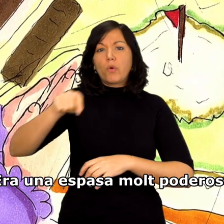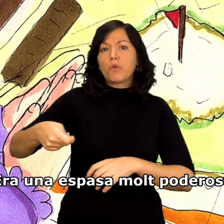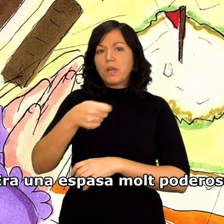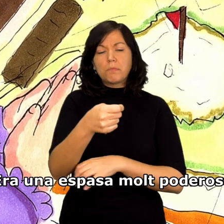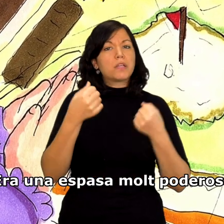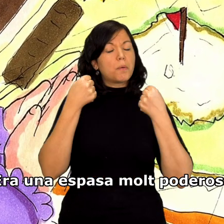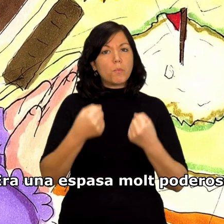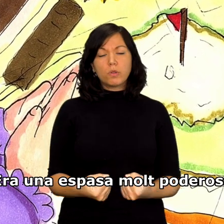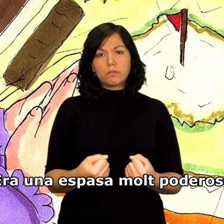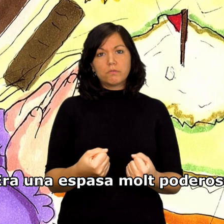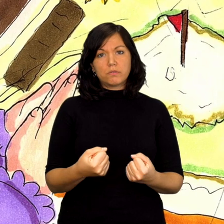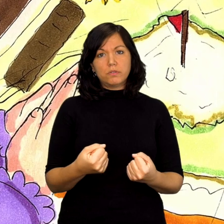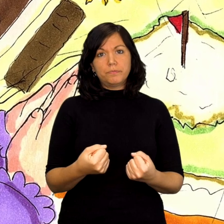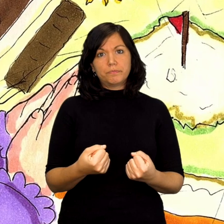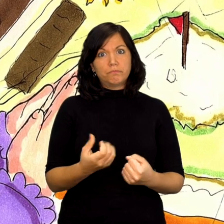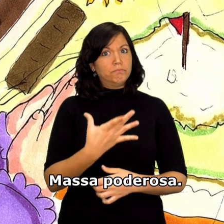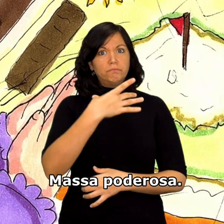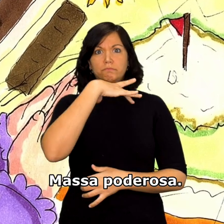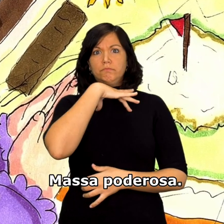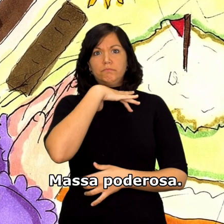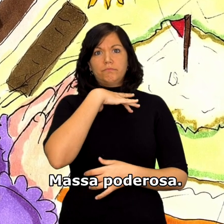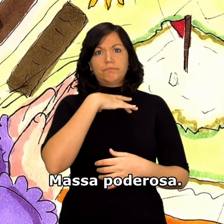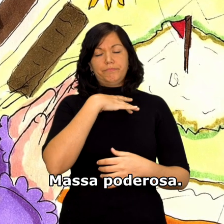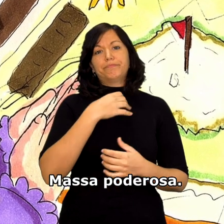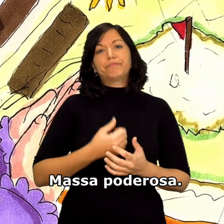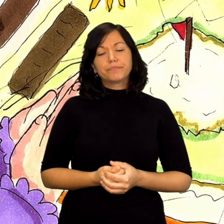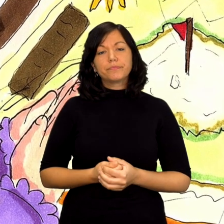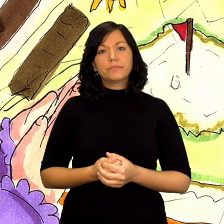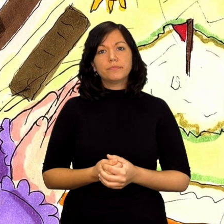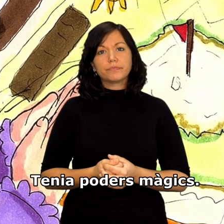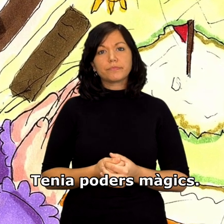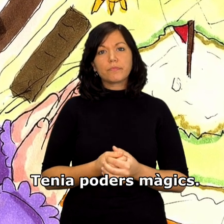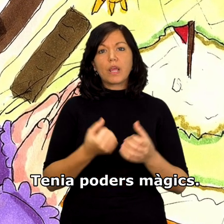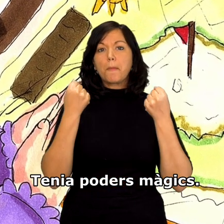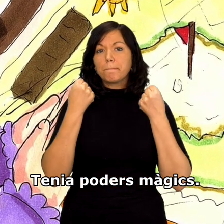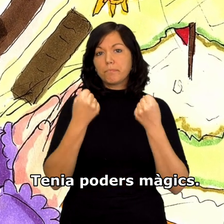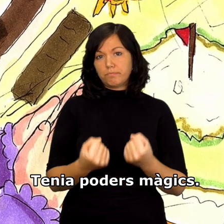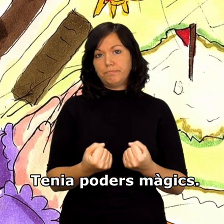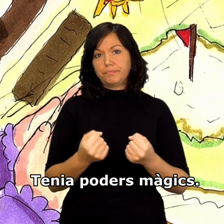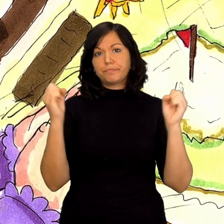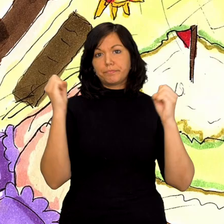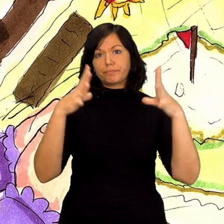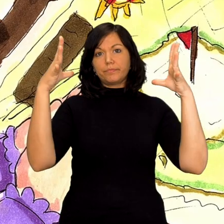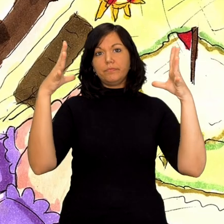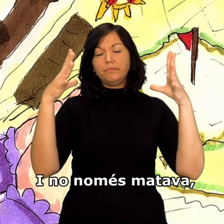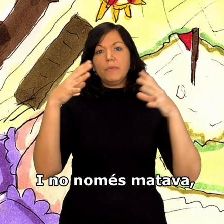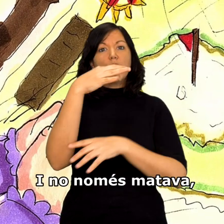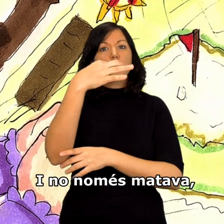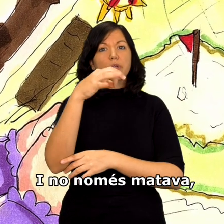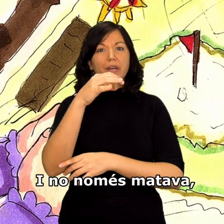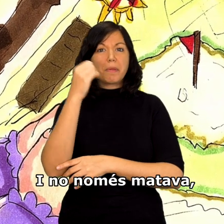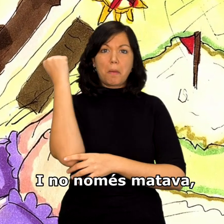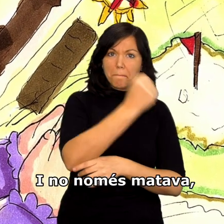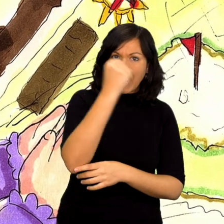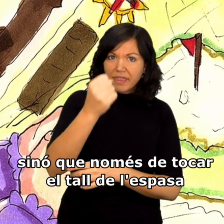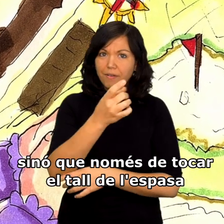Era una espasa molt poderosa. Massa poderosa. Tenia poders màgics. i no